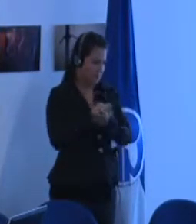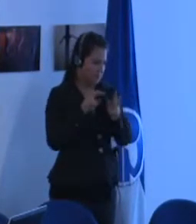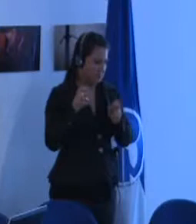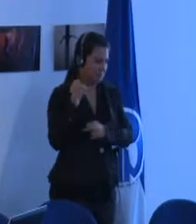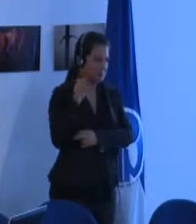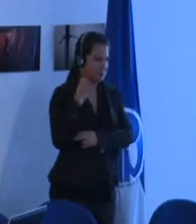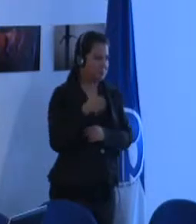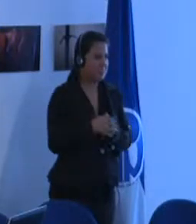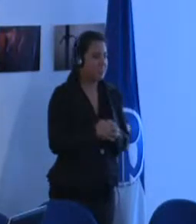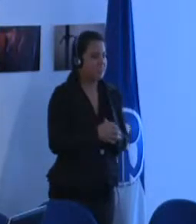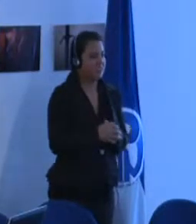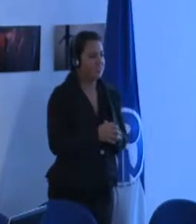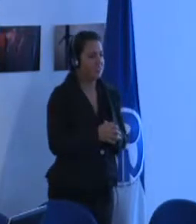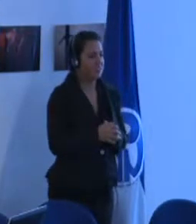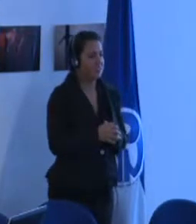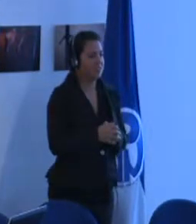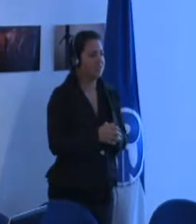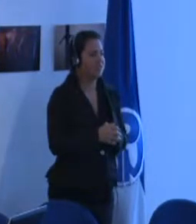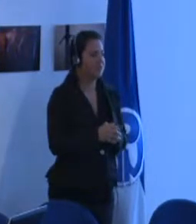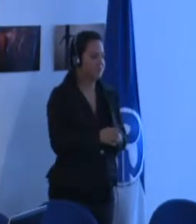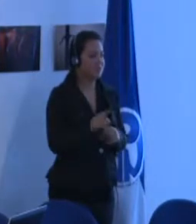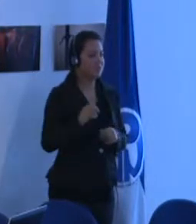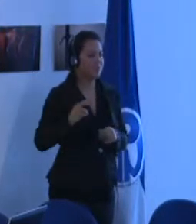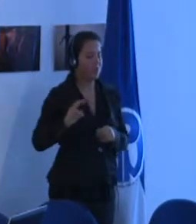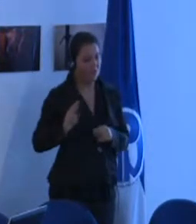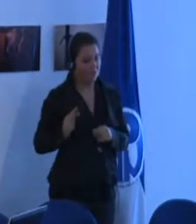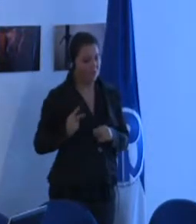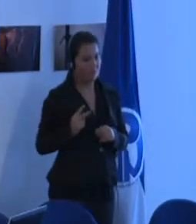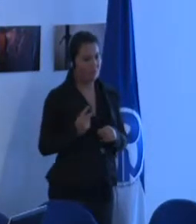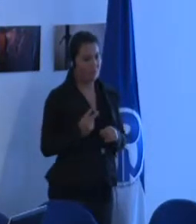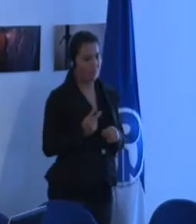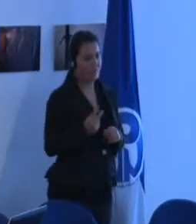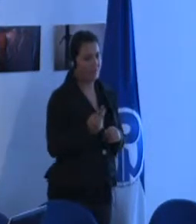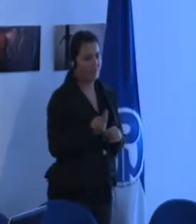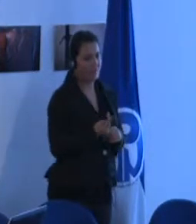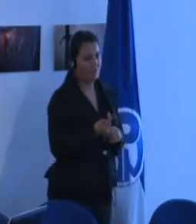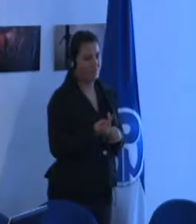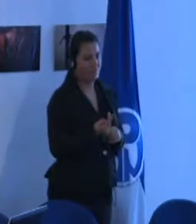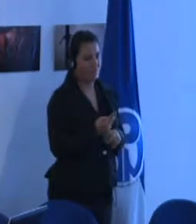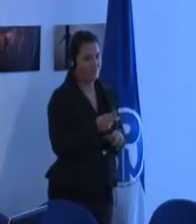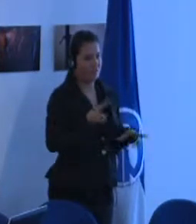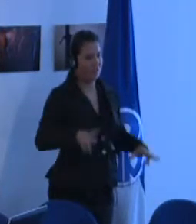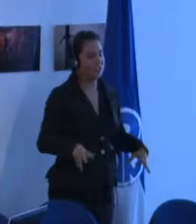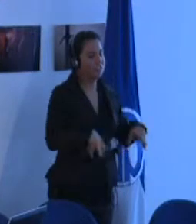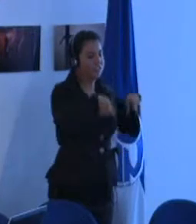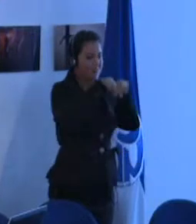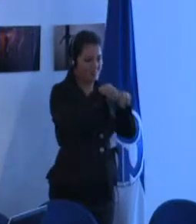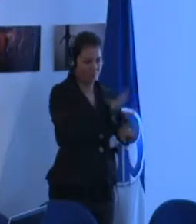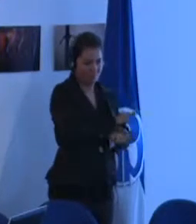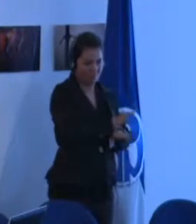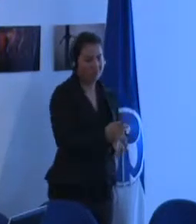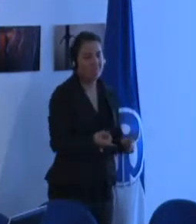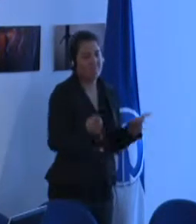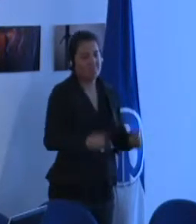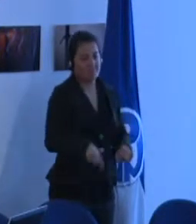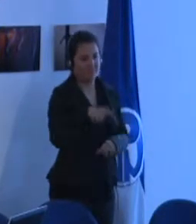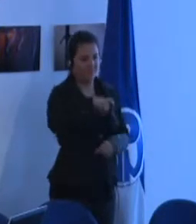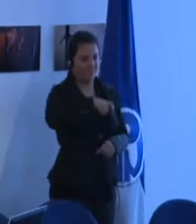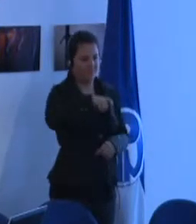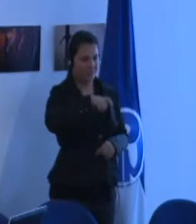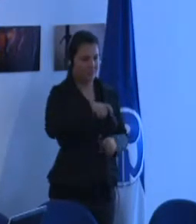incluso si las evoluciones de la sociedad como hablaremos esta tarde también son necesarias